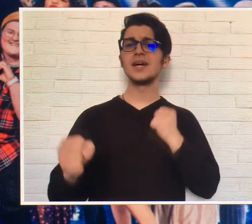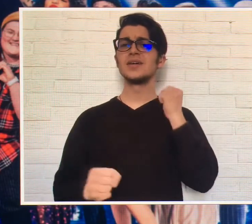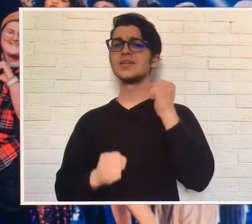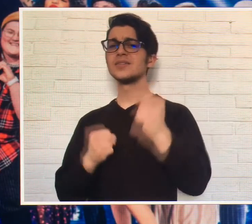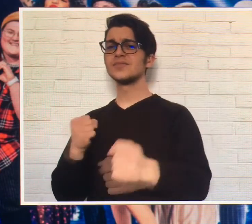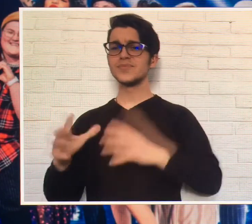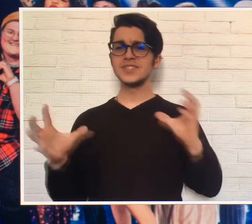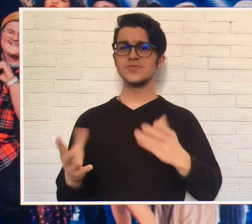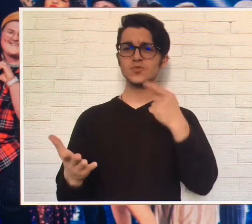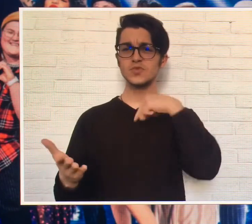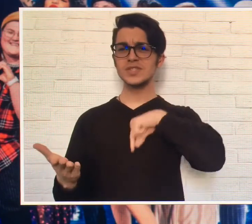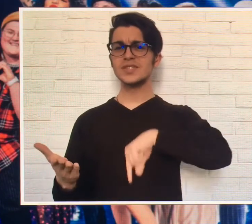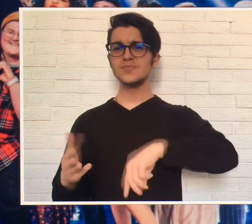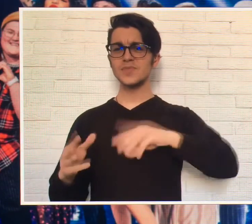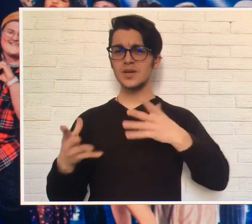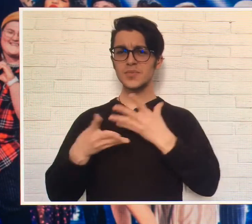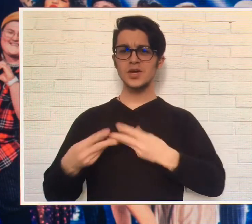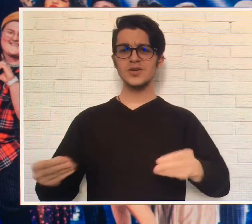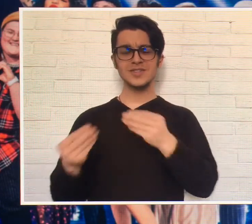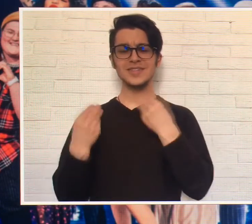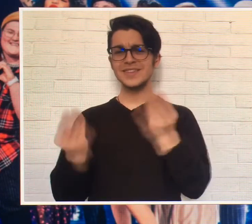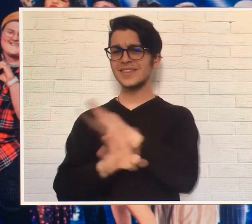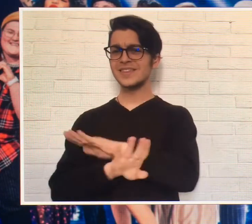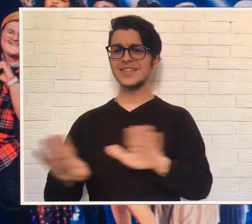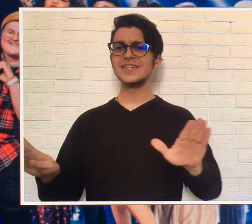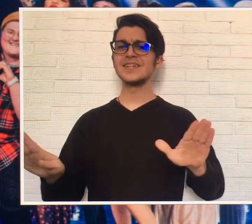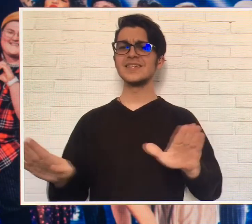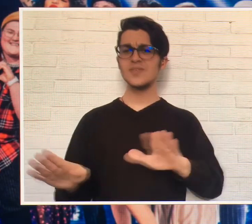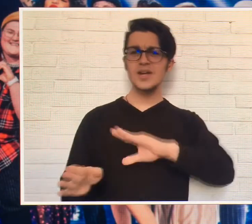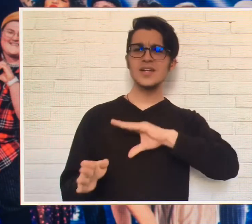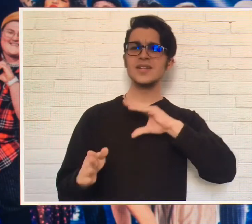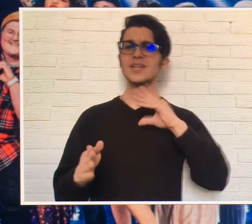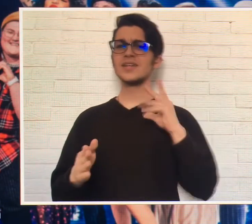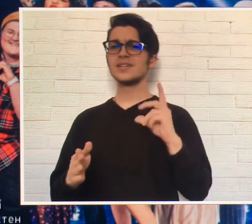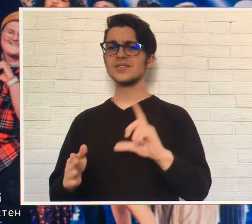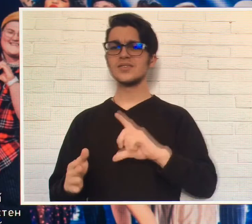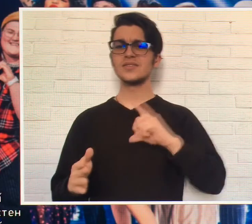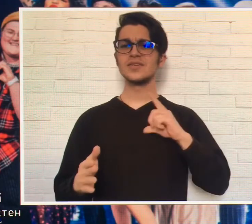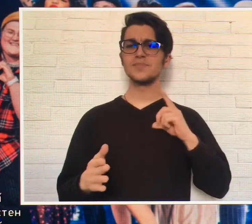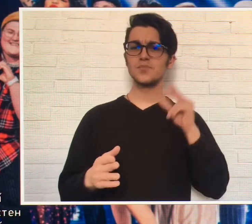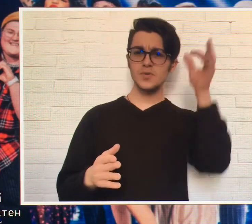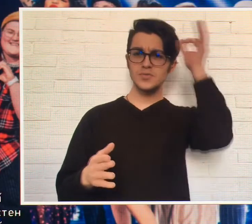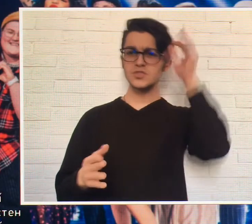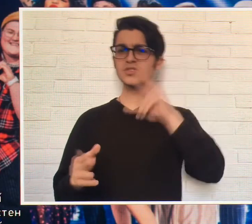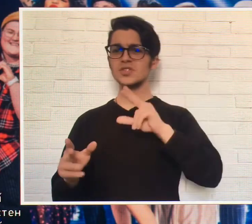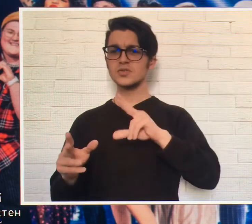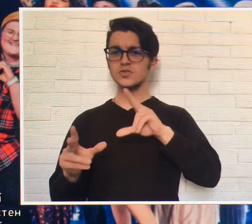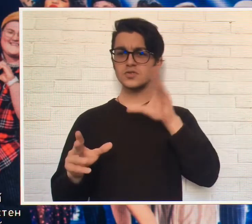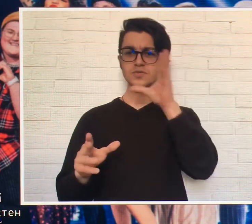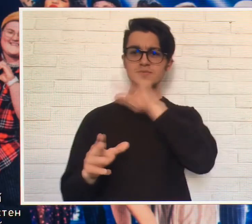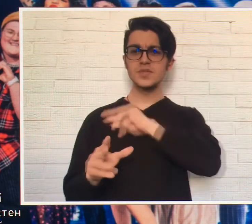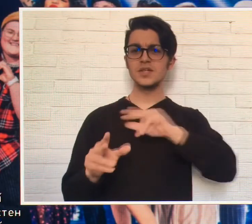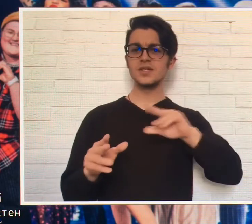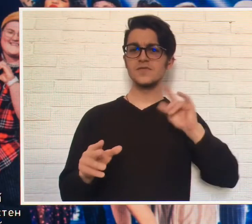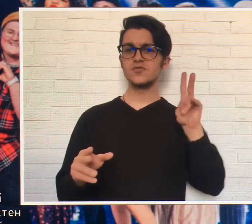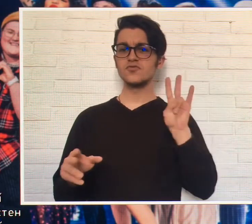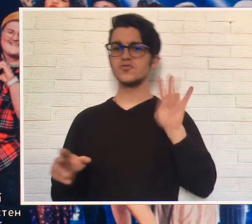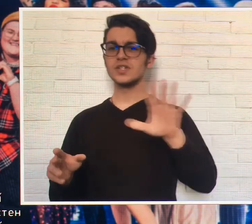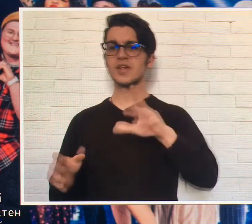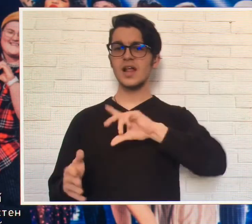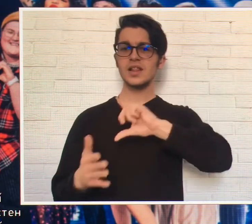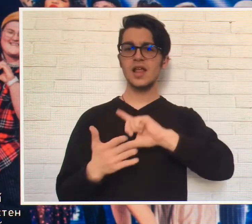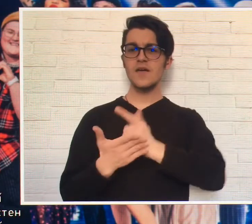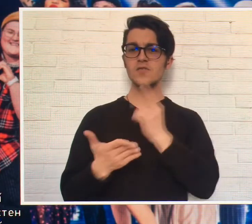бегал, Береги внутри, им погаснуть не дай. Помни еще, успех неизбежен, Главное,